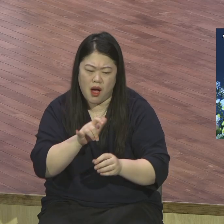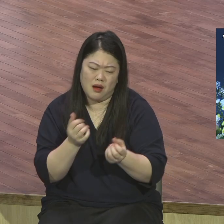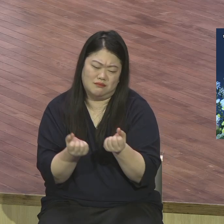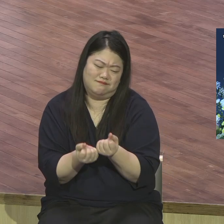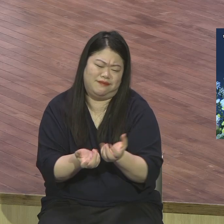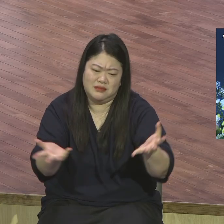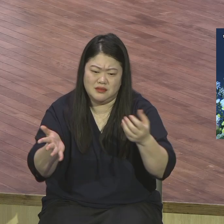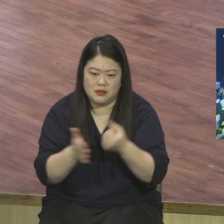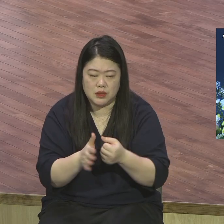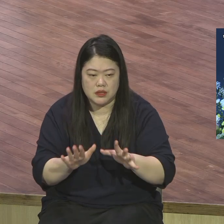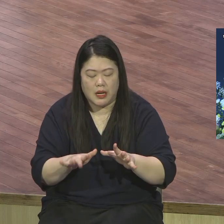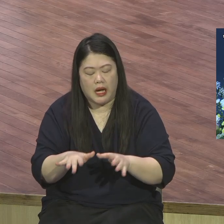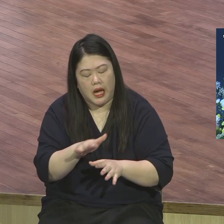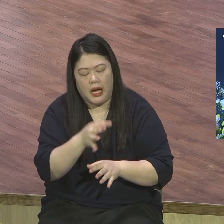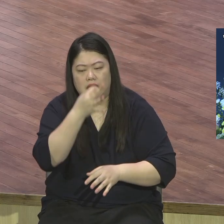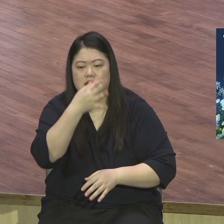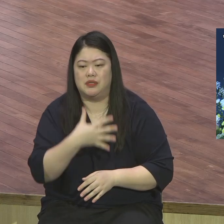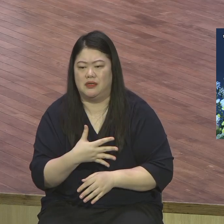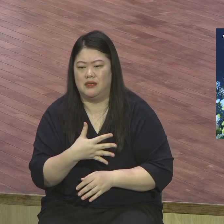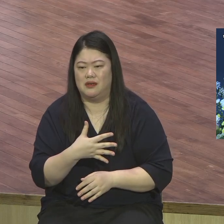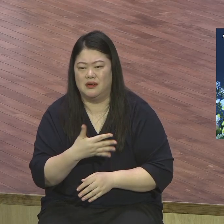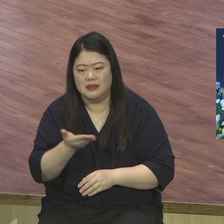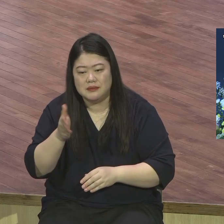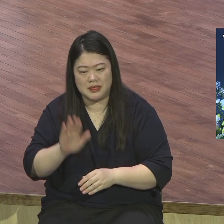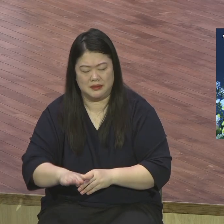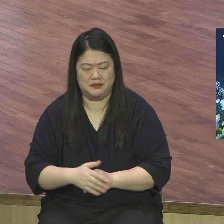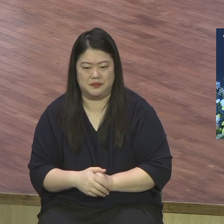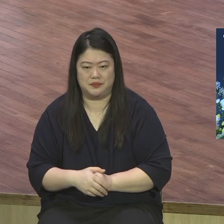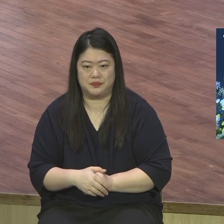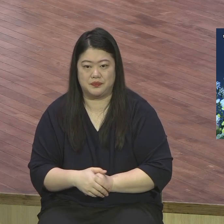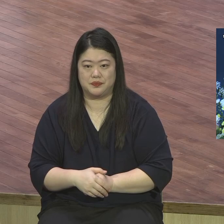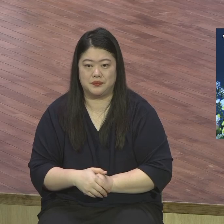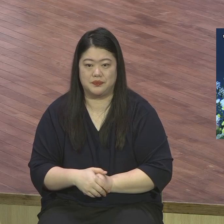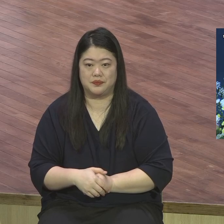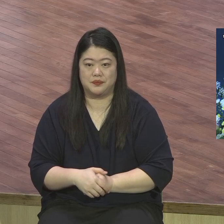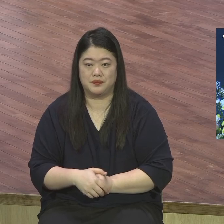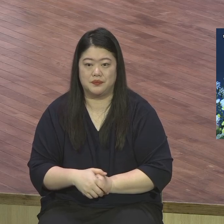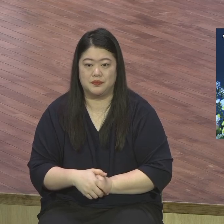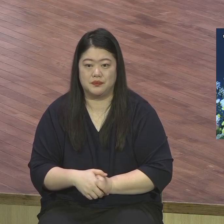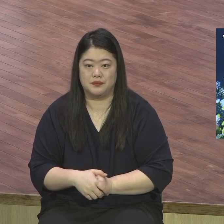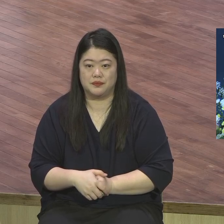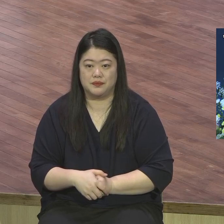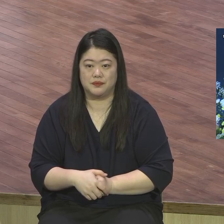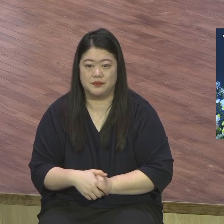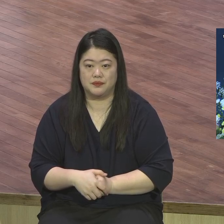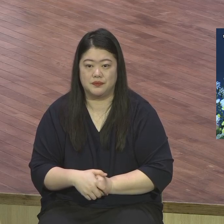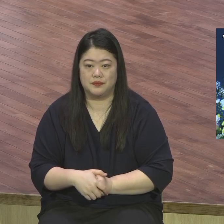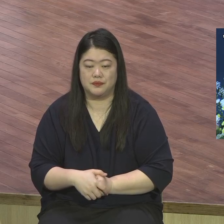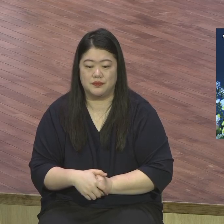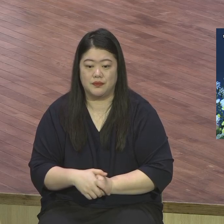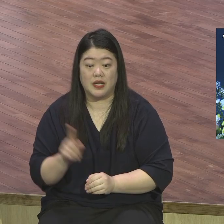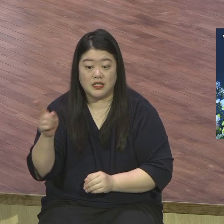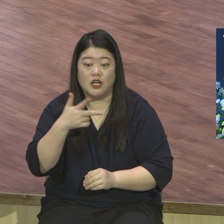이런 말이 있습니다 It's Friday but Sunday is coming